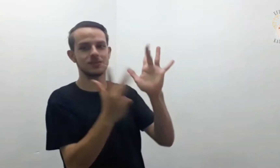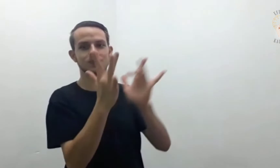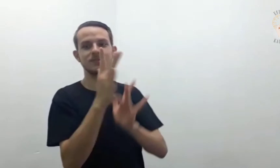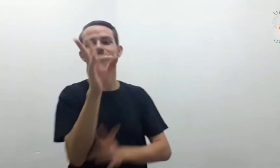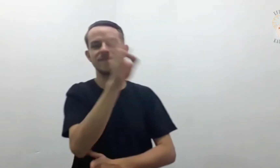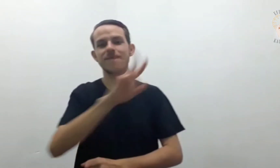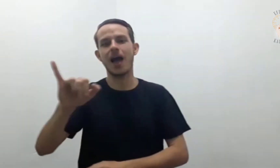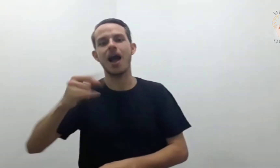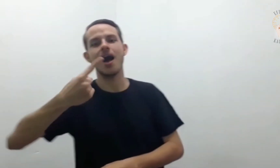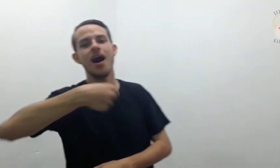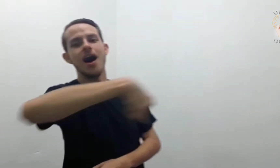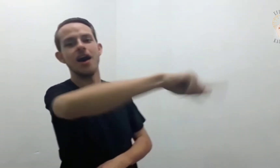ia a Jerusalém.